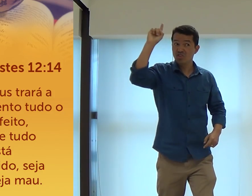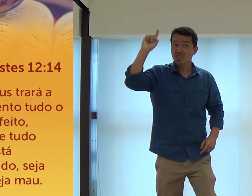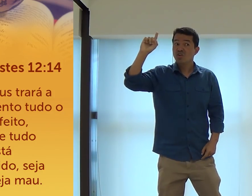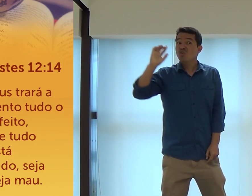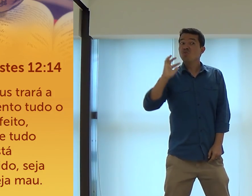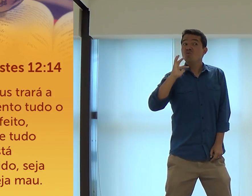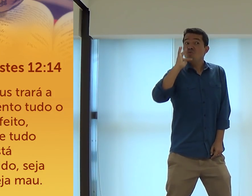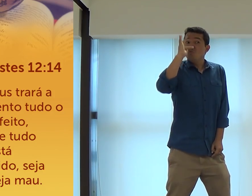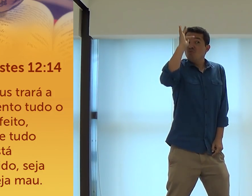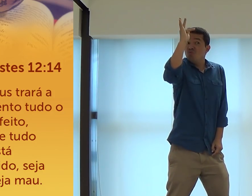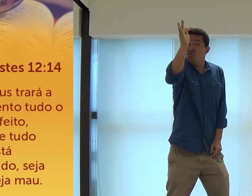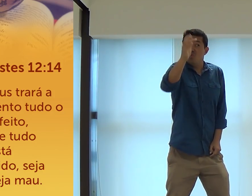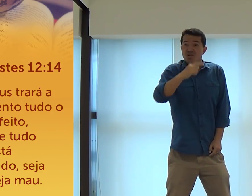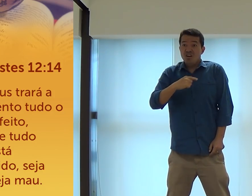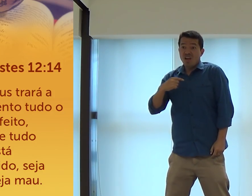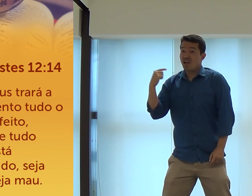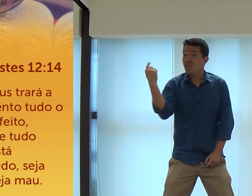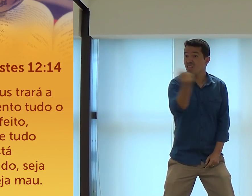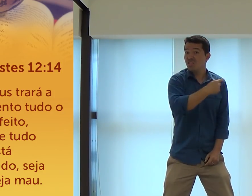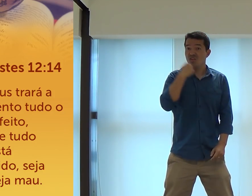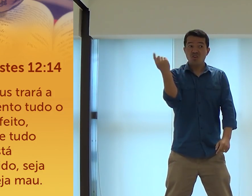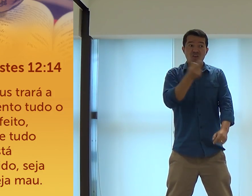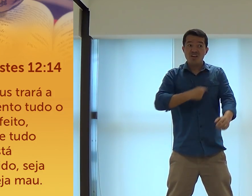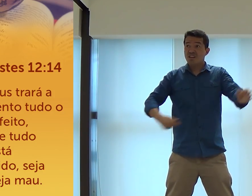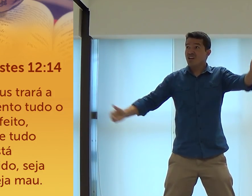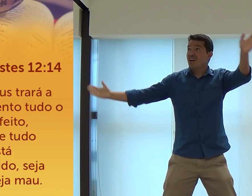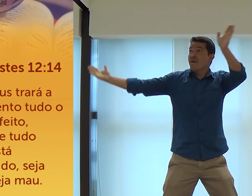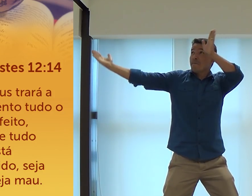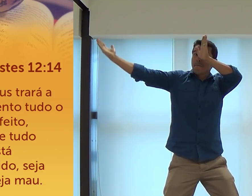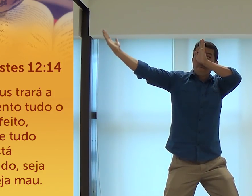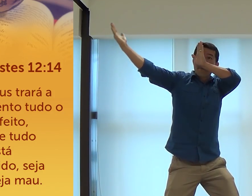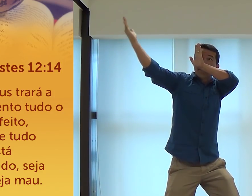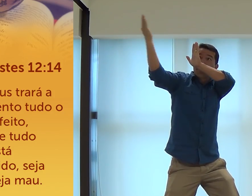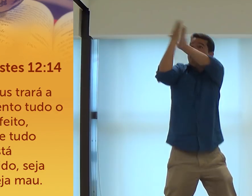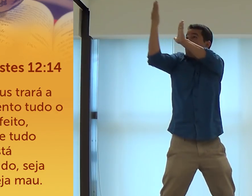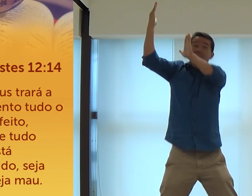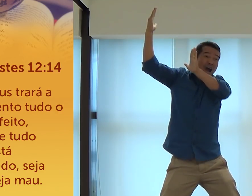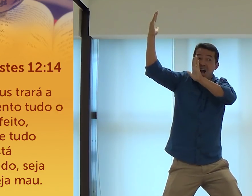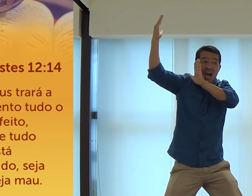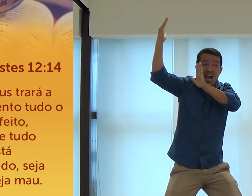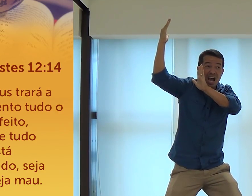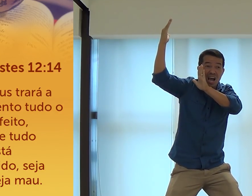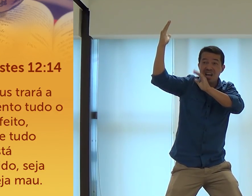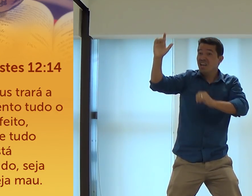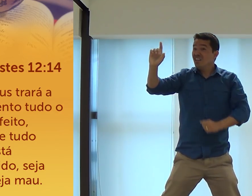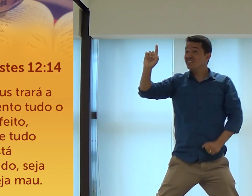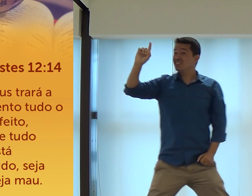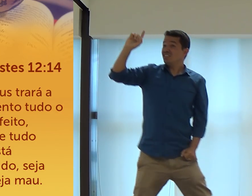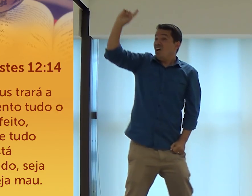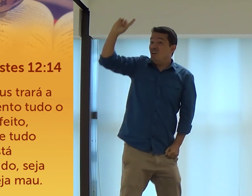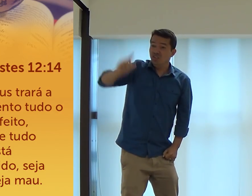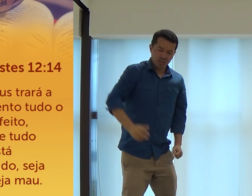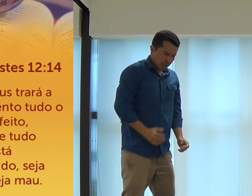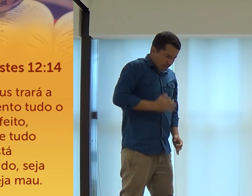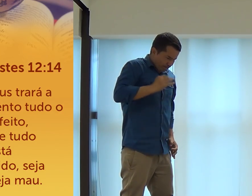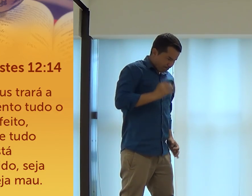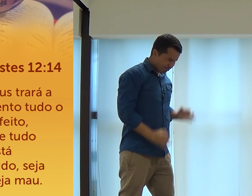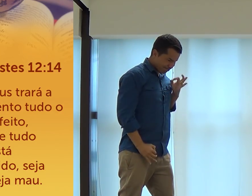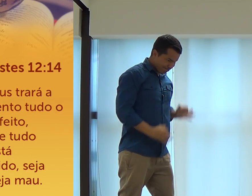somente em Deus. E eu sei que, no futuro, a gente vai estar frente a frente com Ele. E